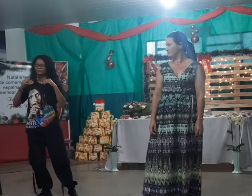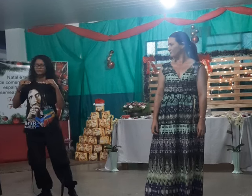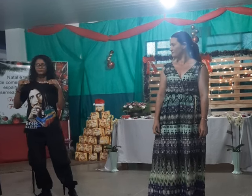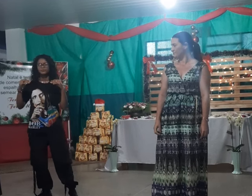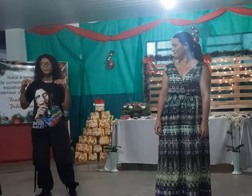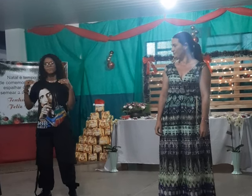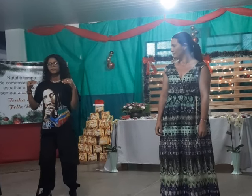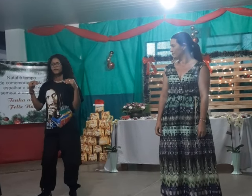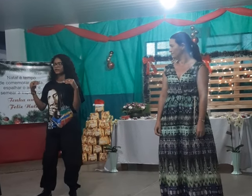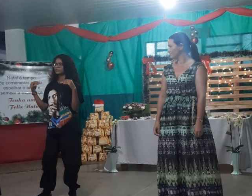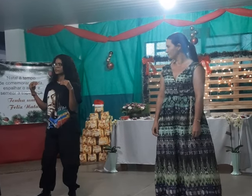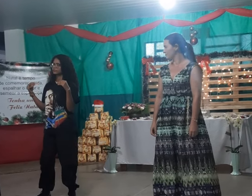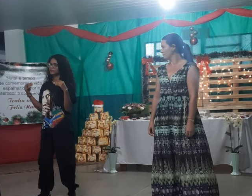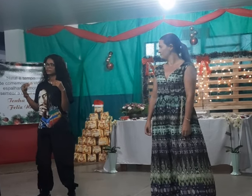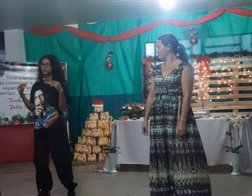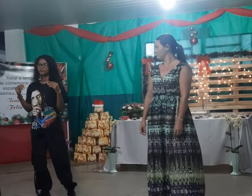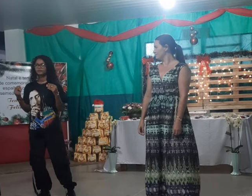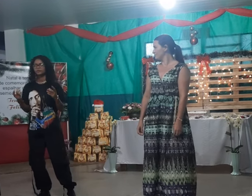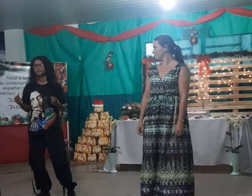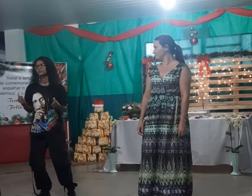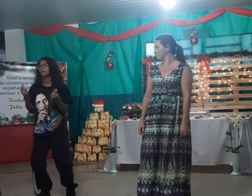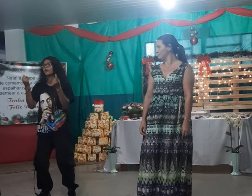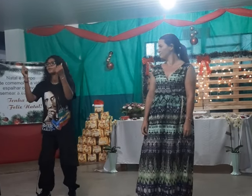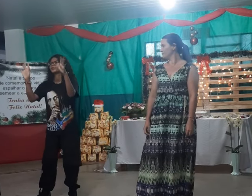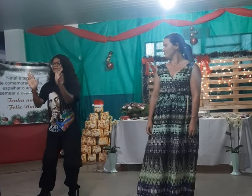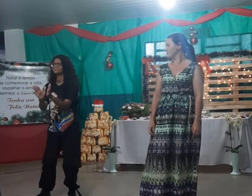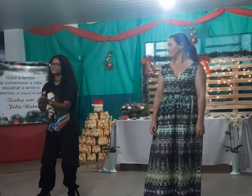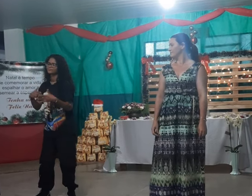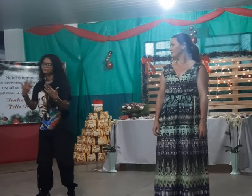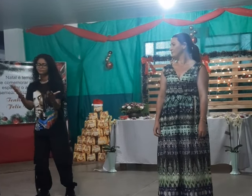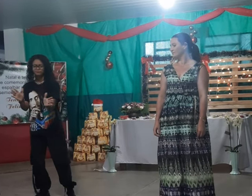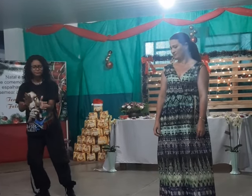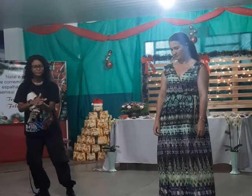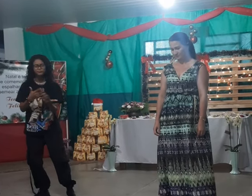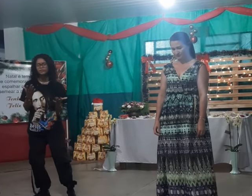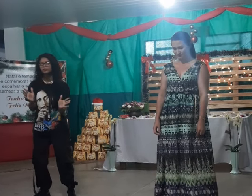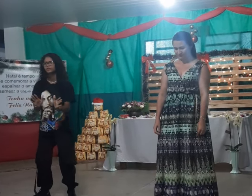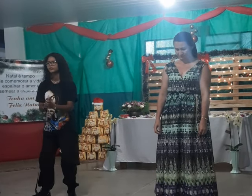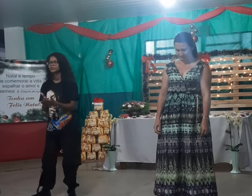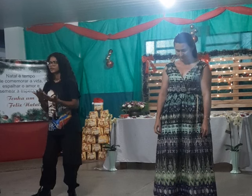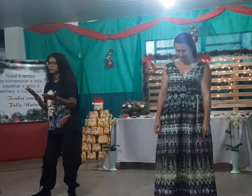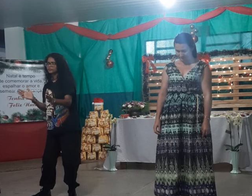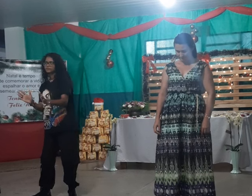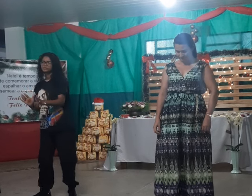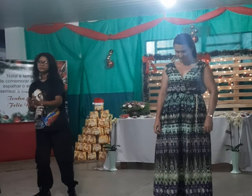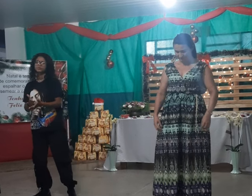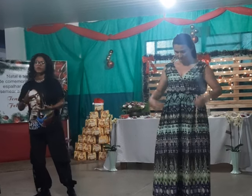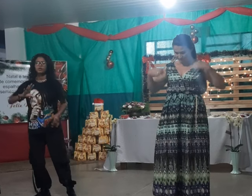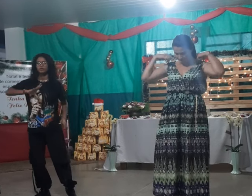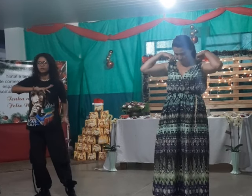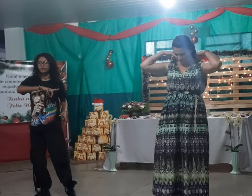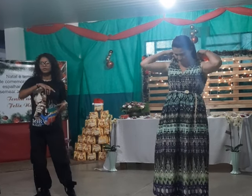e o novo também, que souber amor.